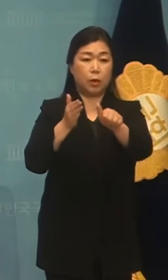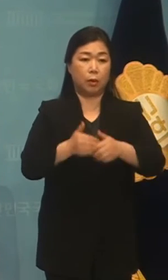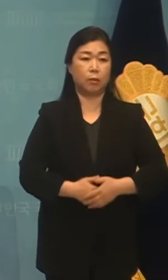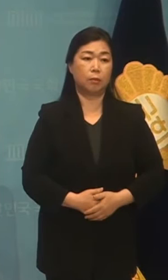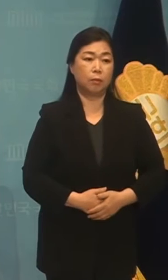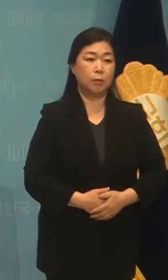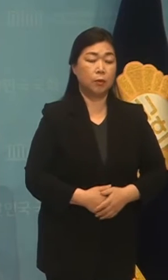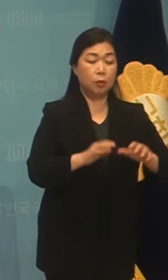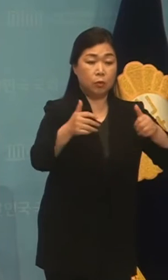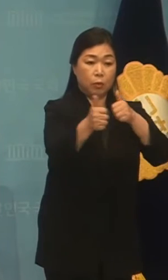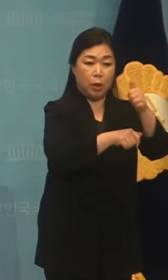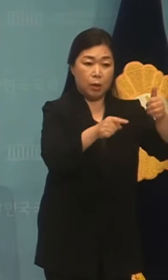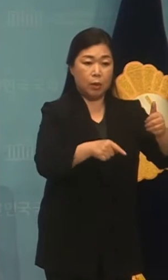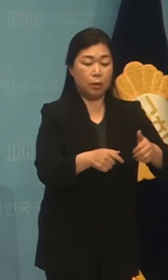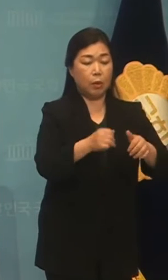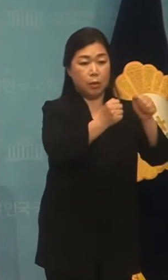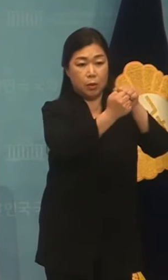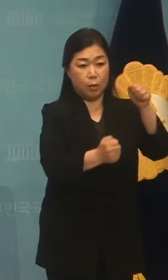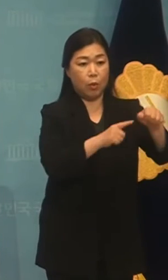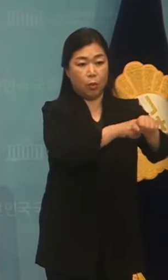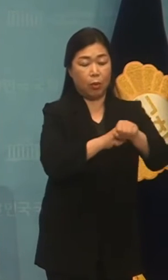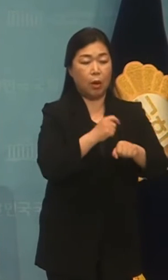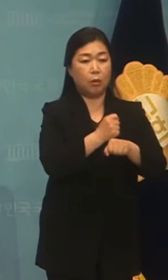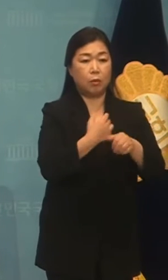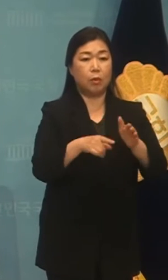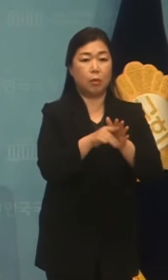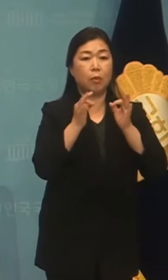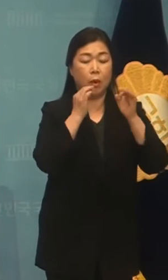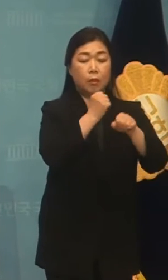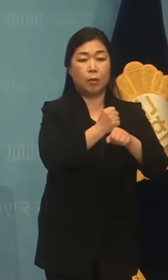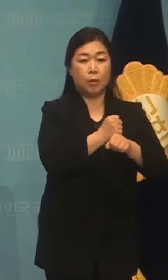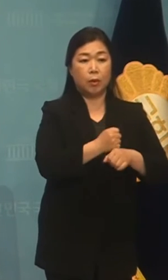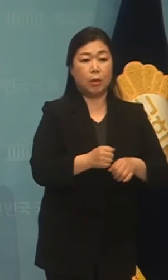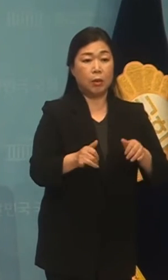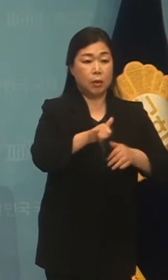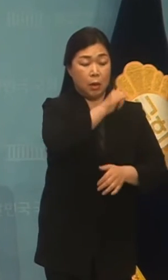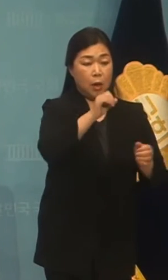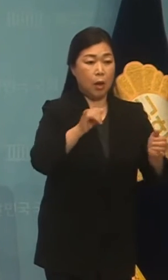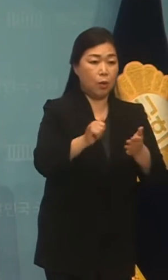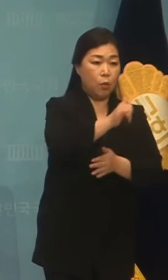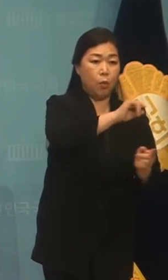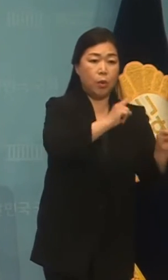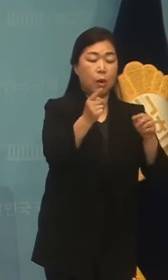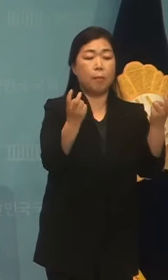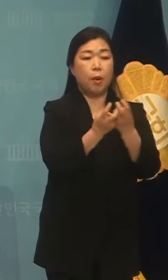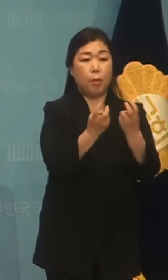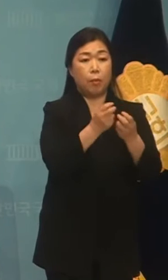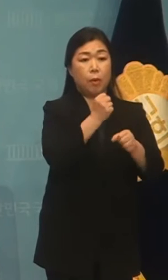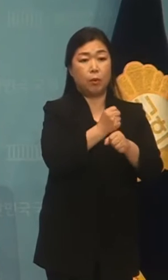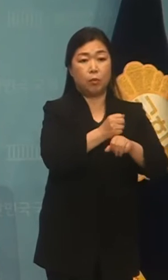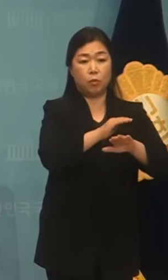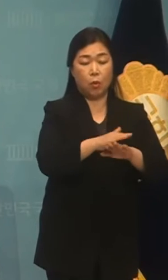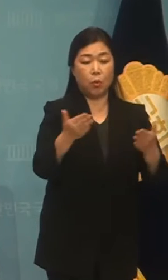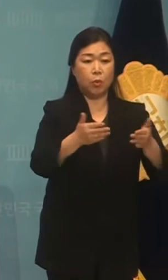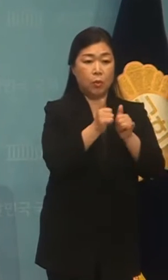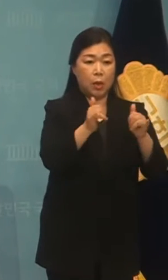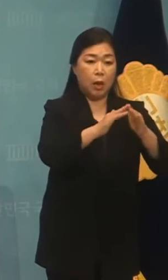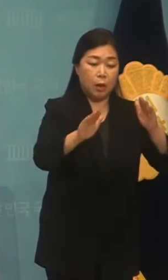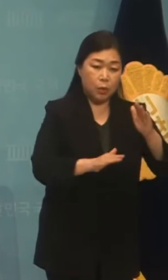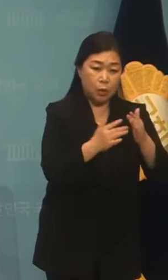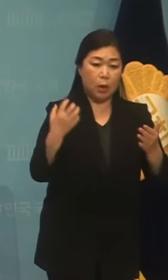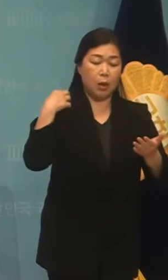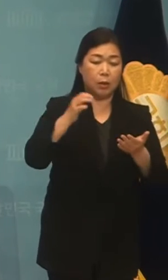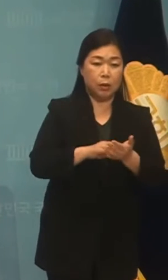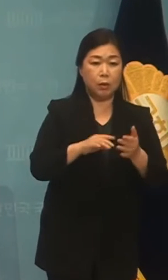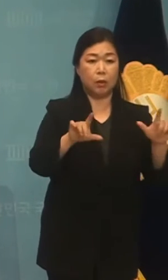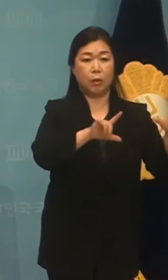반드시 처리될 수 있도록 최선의 노력을 다하겠습니다. 이스타항공 회생방안 마련과 노동자들을 비롯한 가족들이 일상을